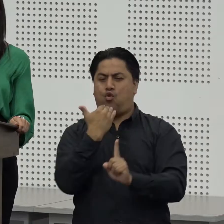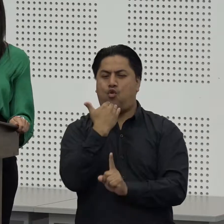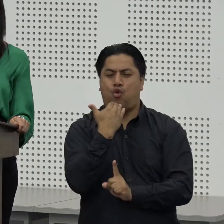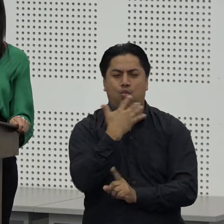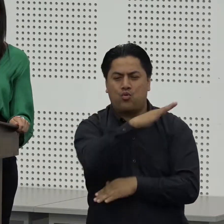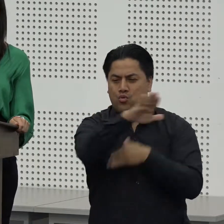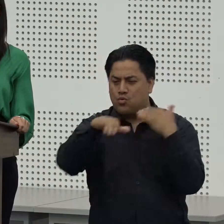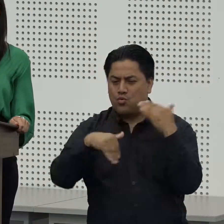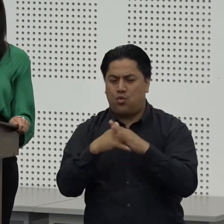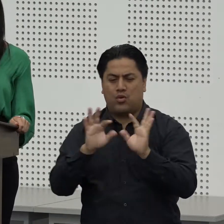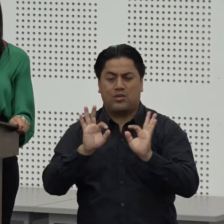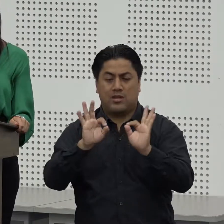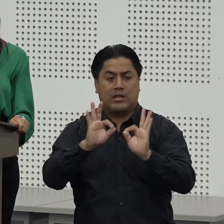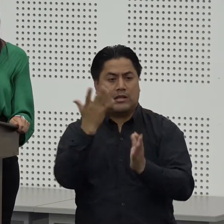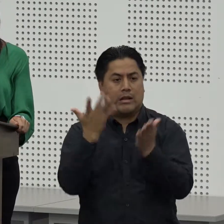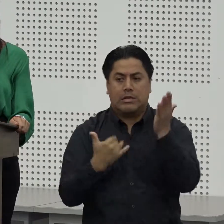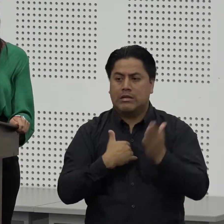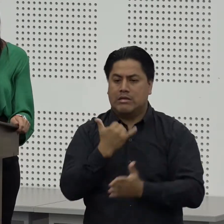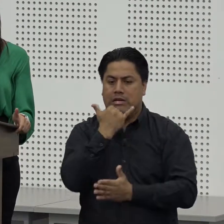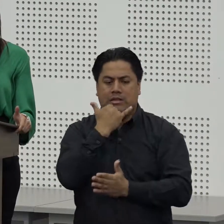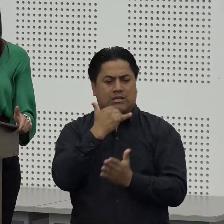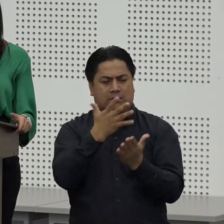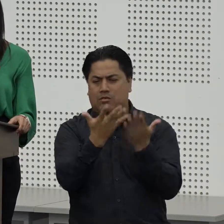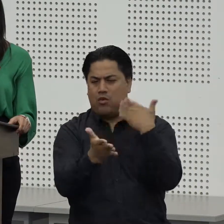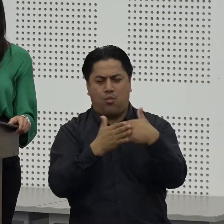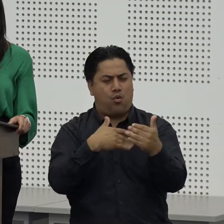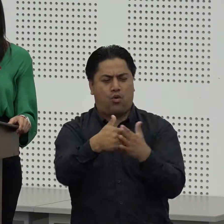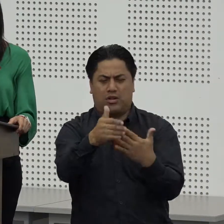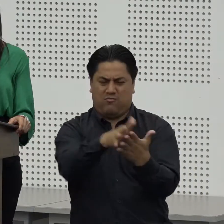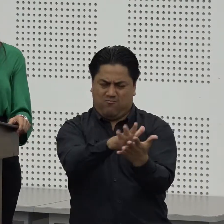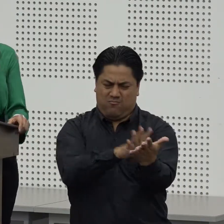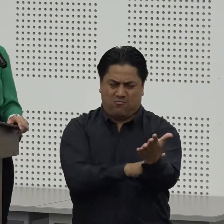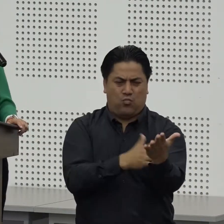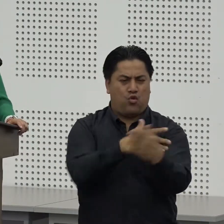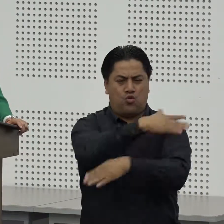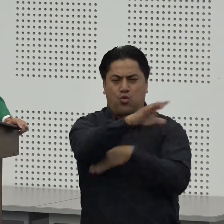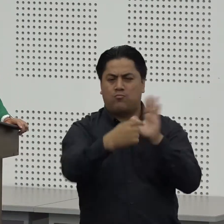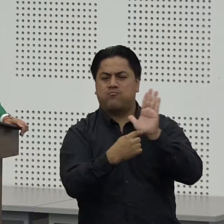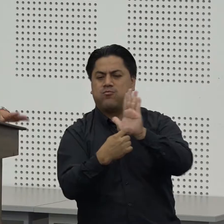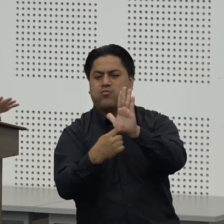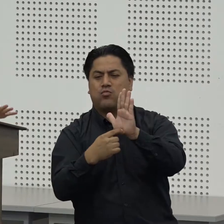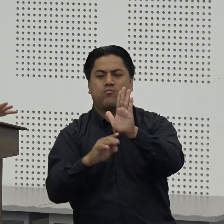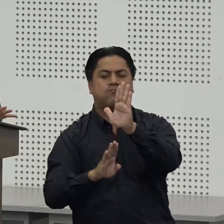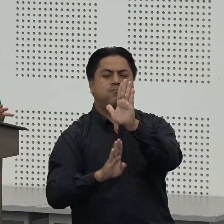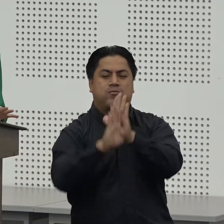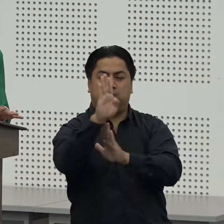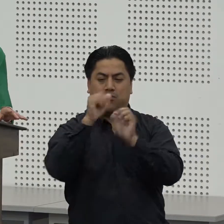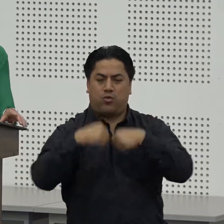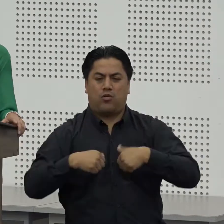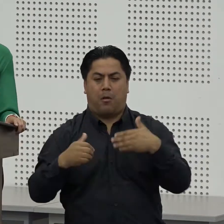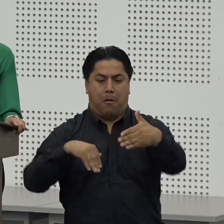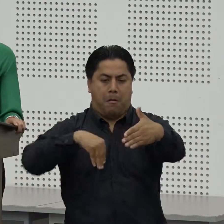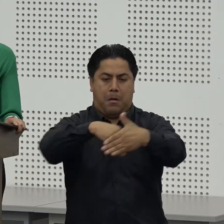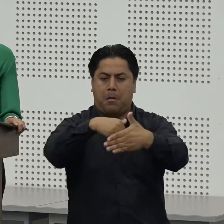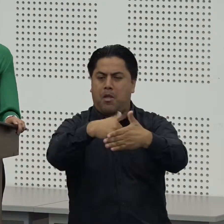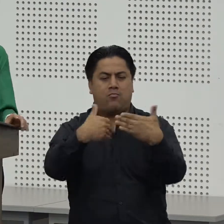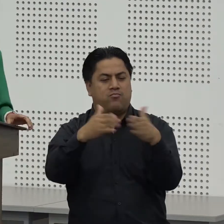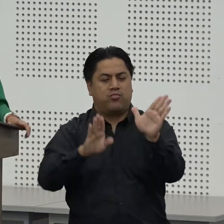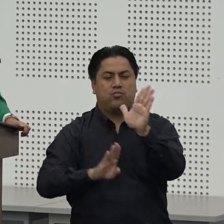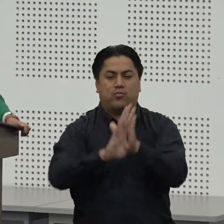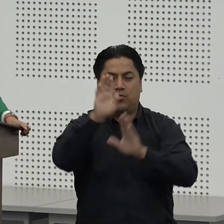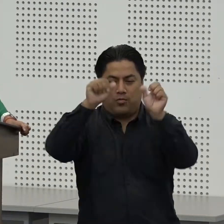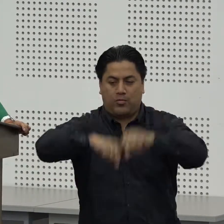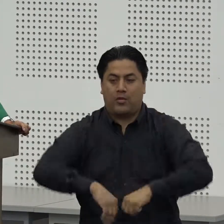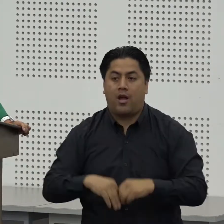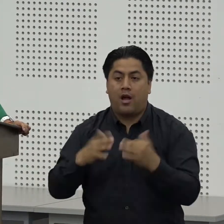de generar nuevas propuestas que rompan paradigmas eso es la educación popular en Fe y Alegría a partir de esto nosotros partimos